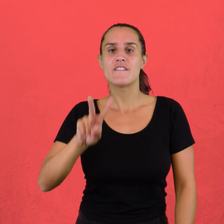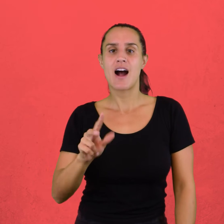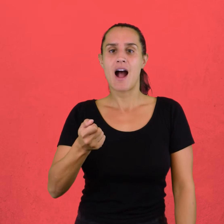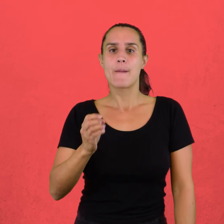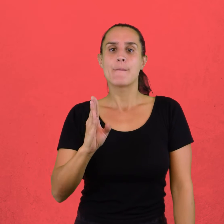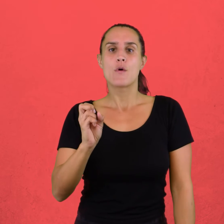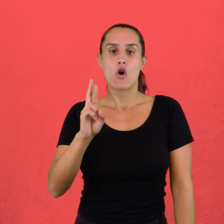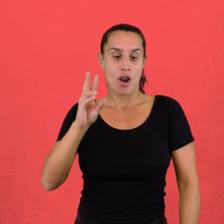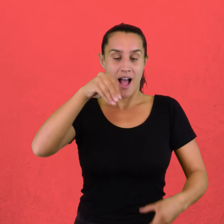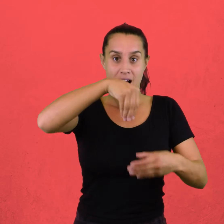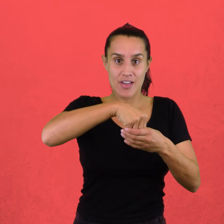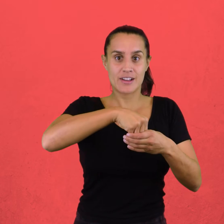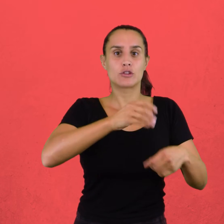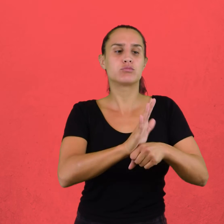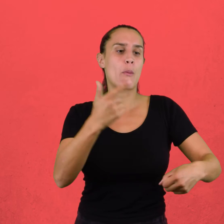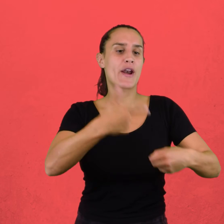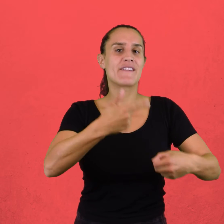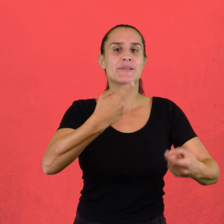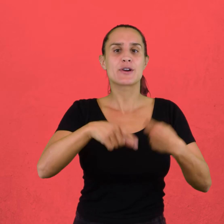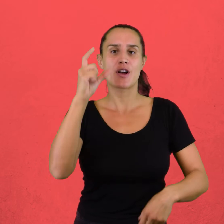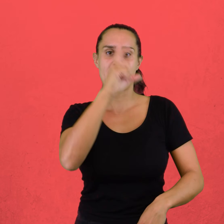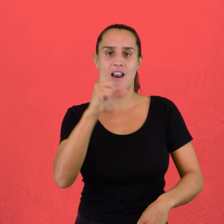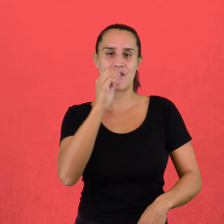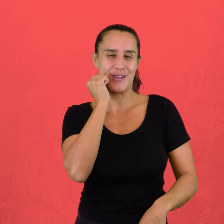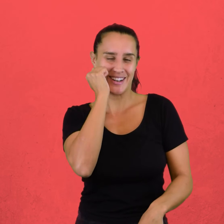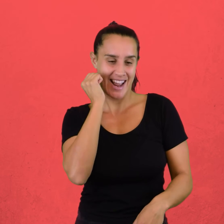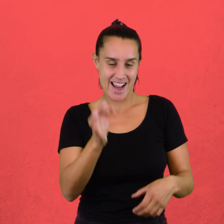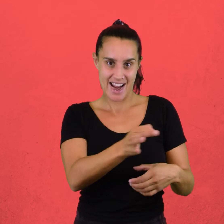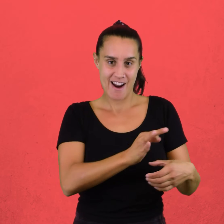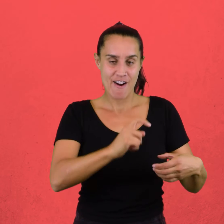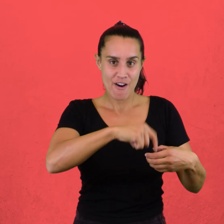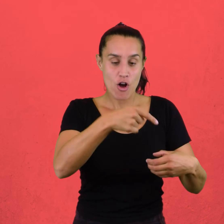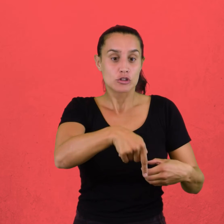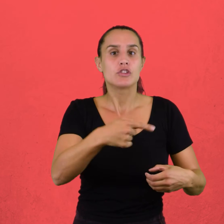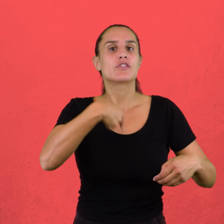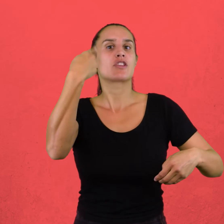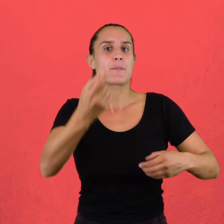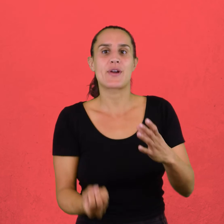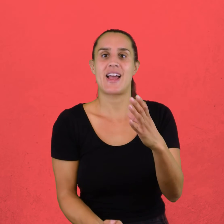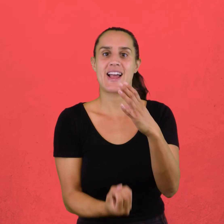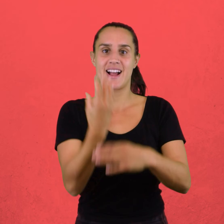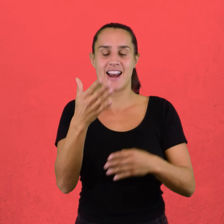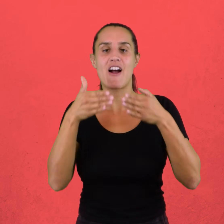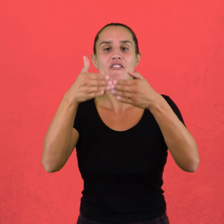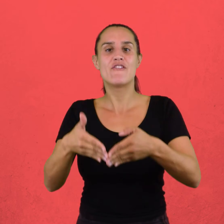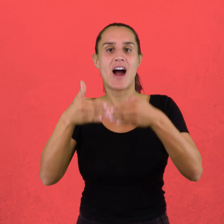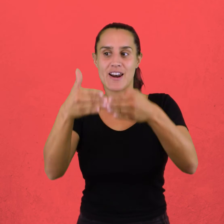La máquina a vapor permitió el desarrollo del barco a vapor y del ferrocarril, muy importantes para la